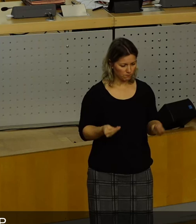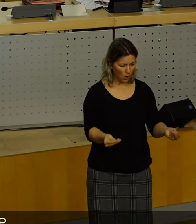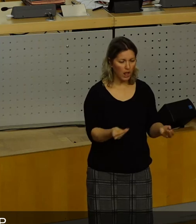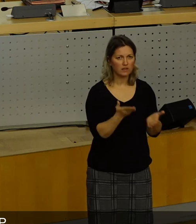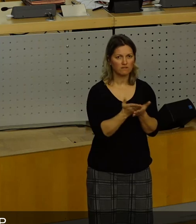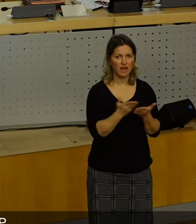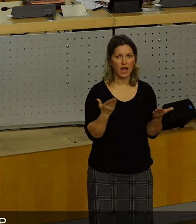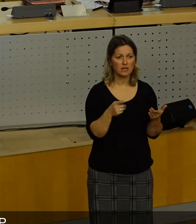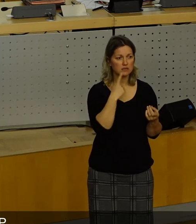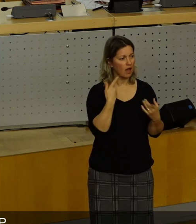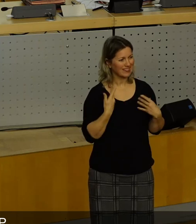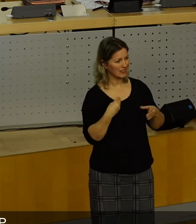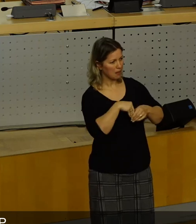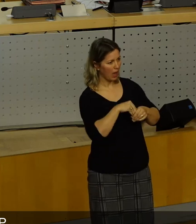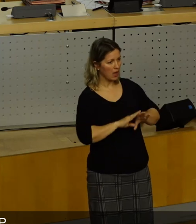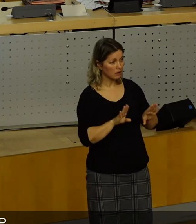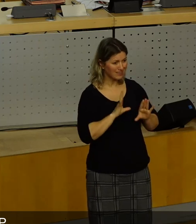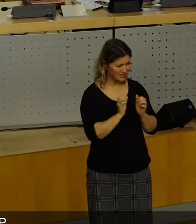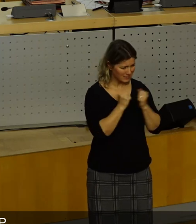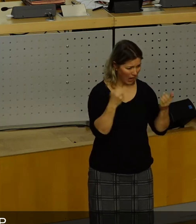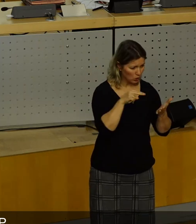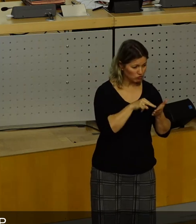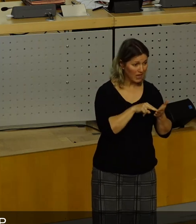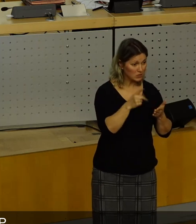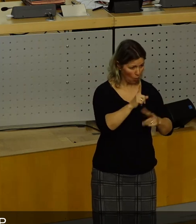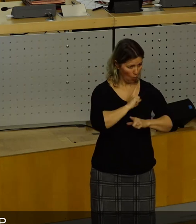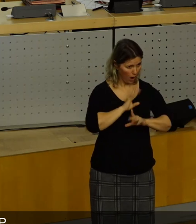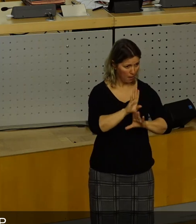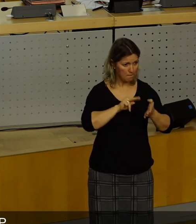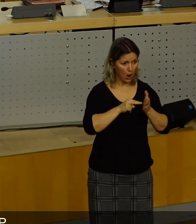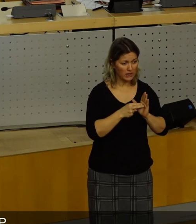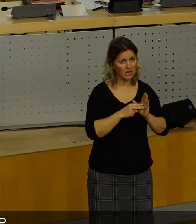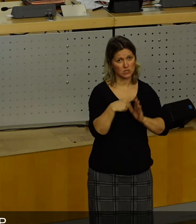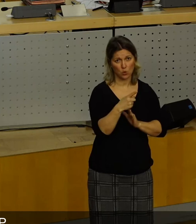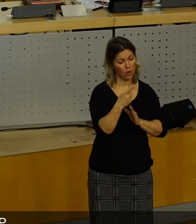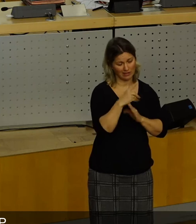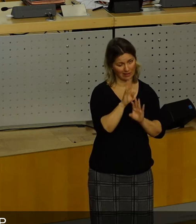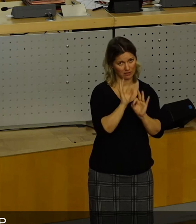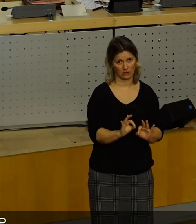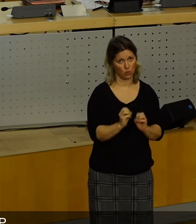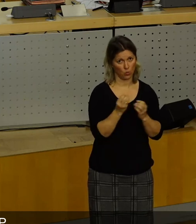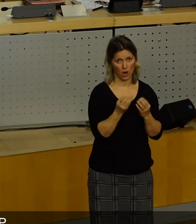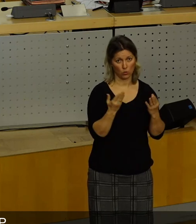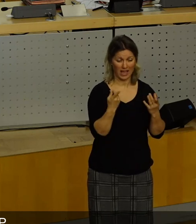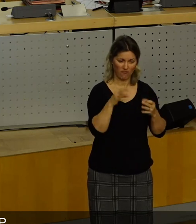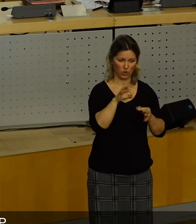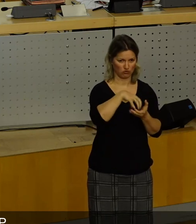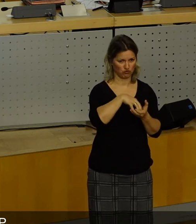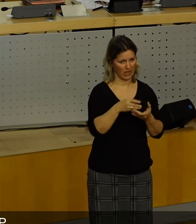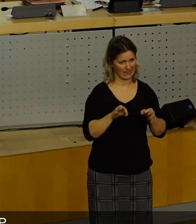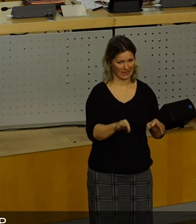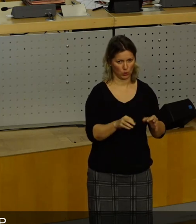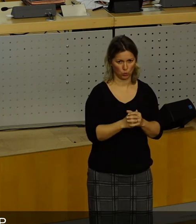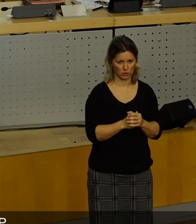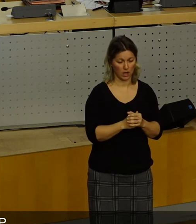noch nicht mal gesagt, Sie sind nicht mehr dabei. Das ist in der Zeitung. Das ist Ihre Politik und das ist politische Unkultur und das tut dieser Stadt nicht gut und Sie